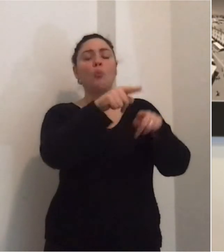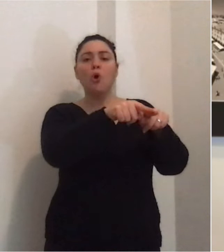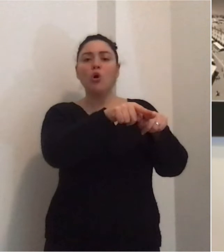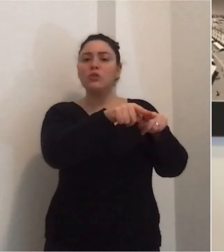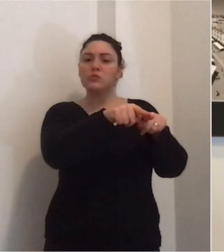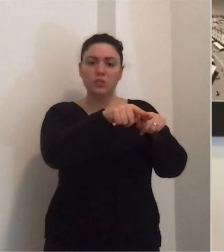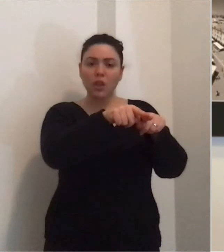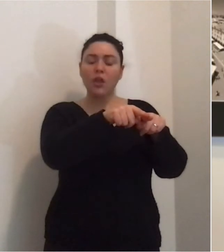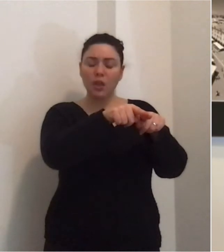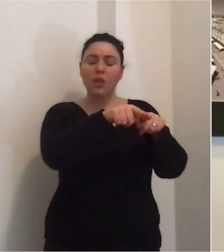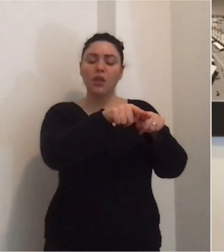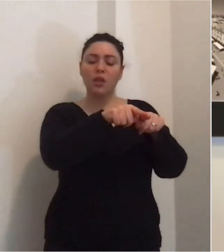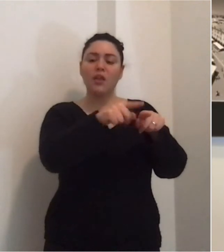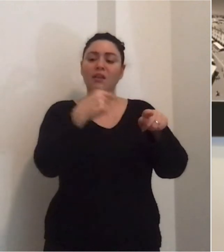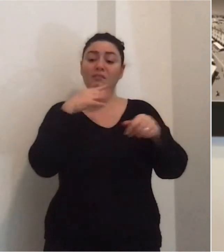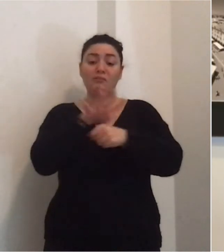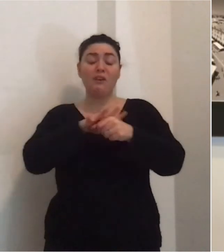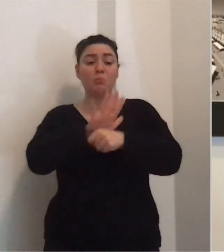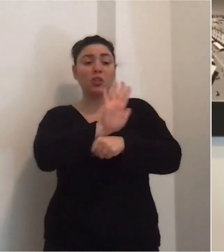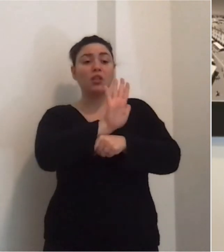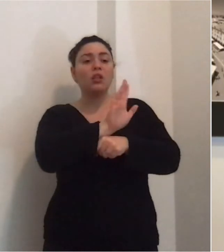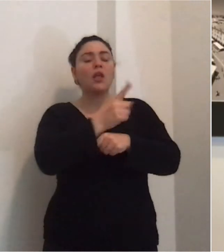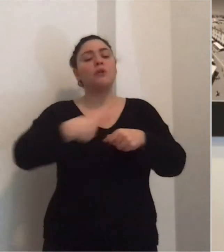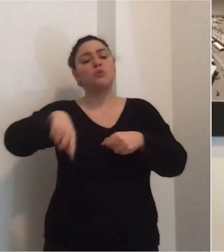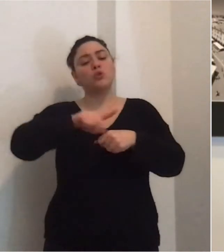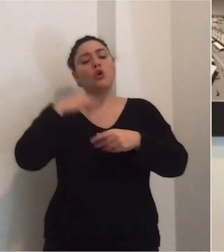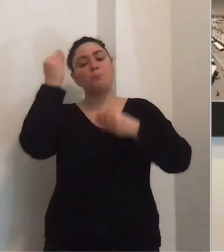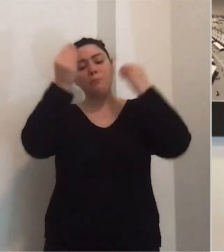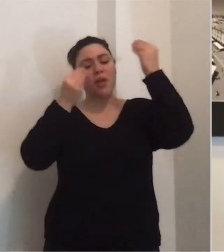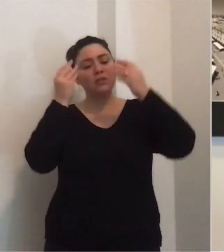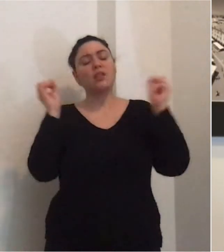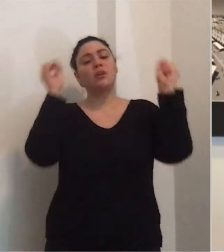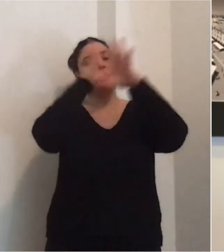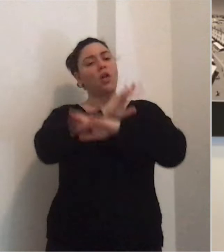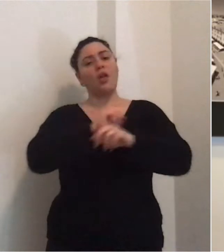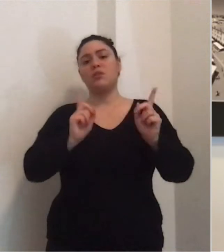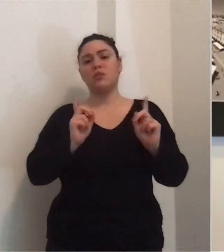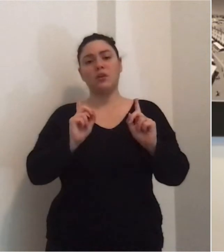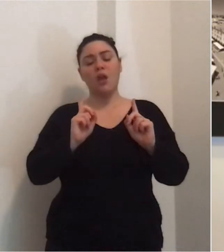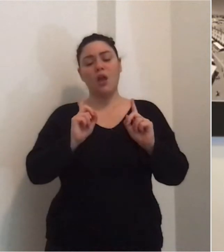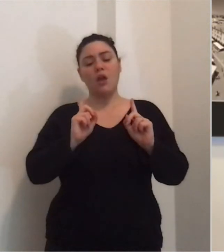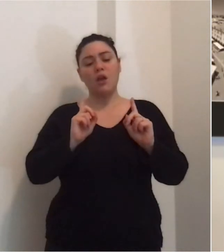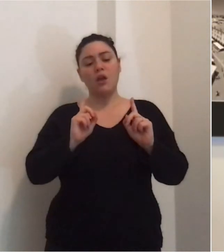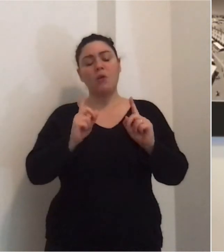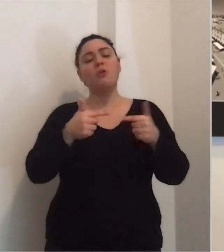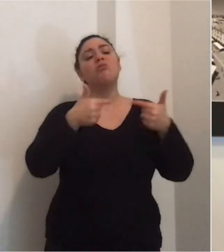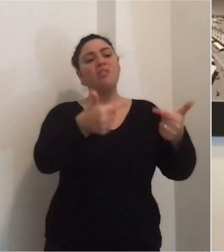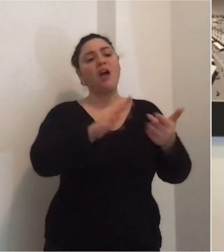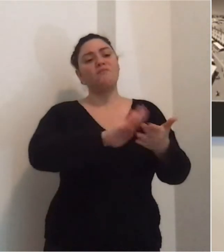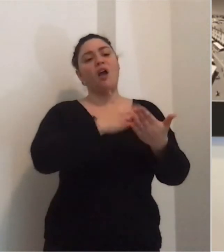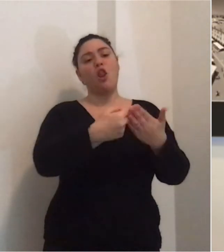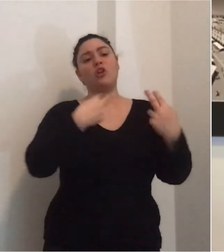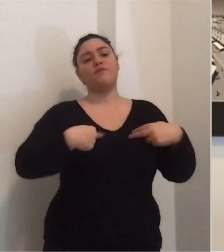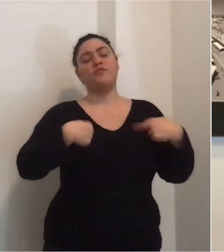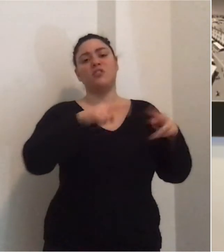persone non sono numeri ma sono persone che mancheranno a questa comunità e io trovo che questo sia prima di tutto umano e sia